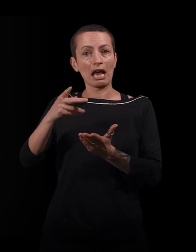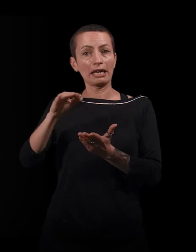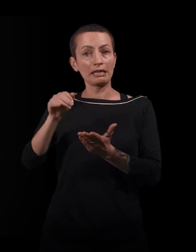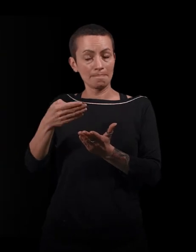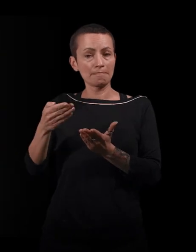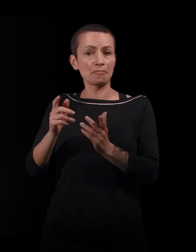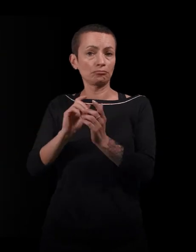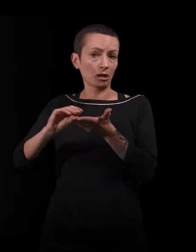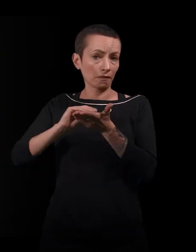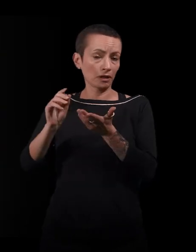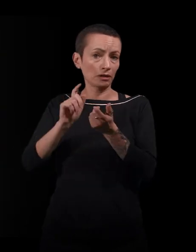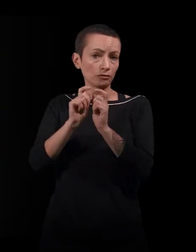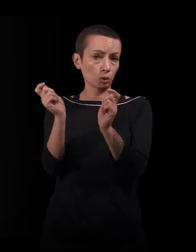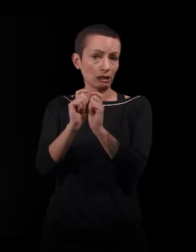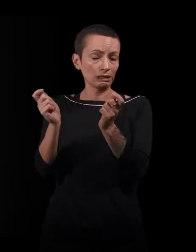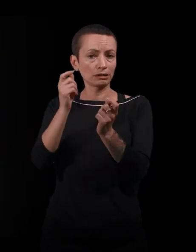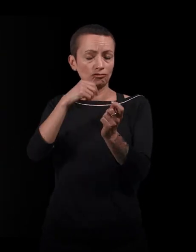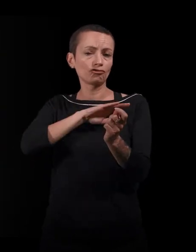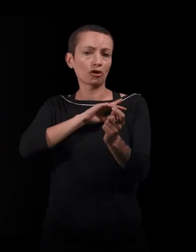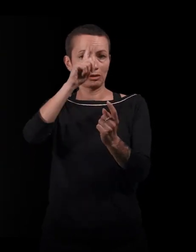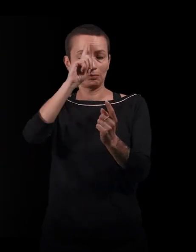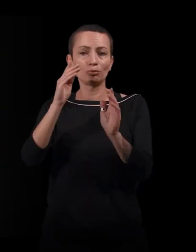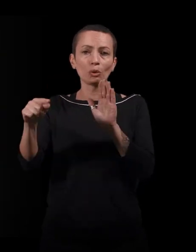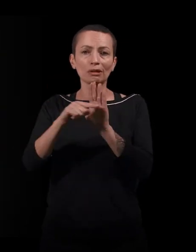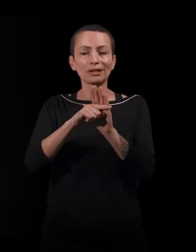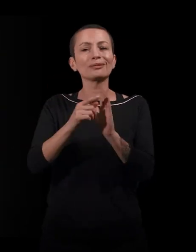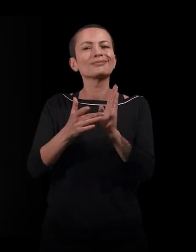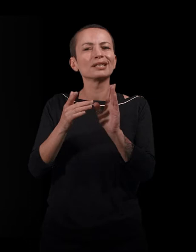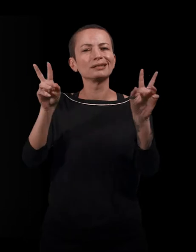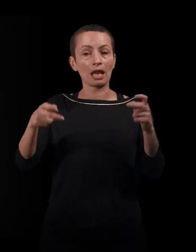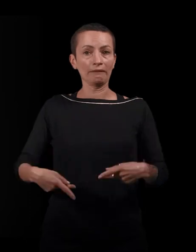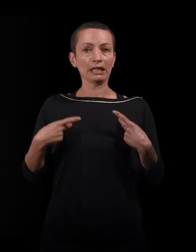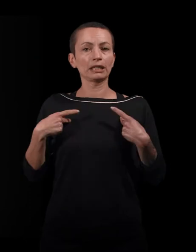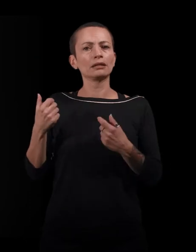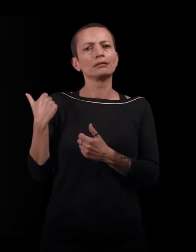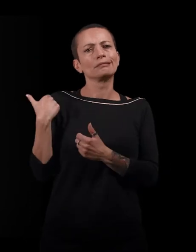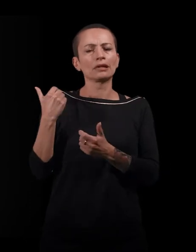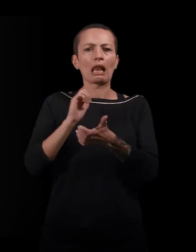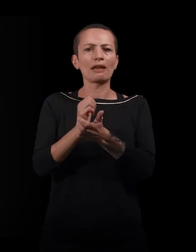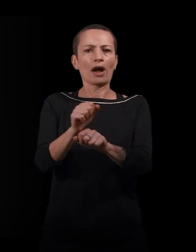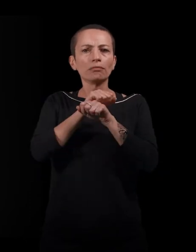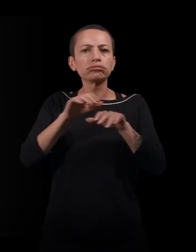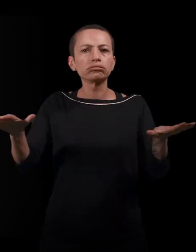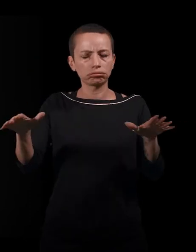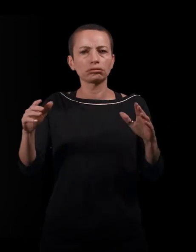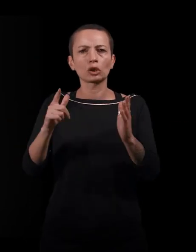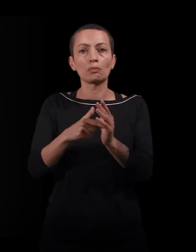journaliste, chargée de biotique pour le magazine La Vie. Et vous avez publié Le tailleur de Rélisane chez Stock en 2020,